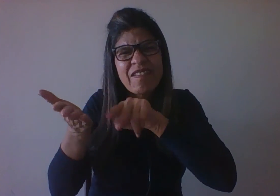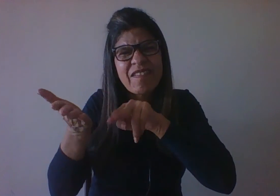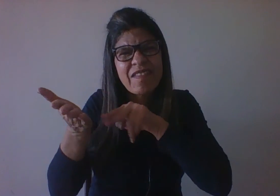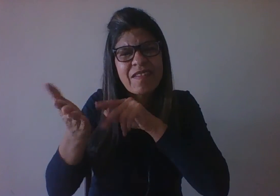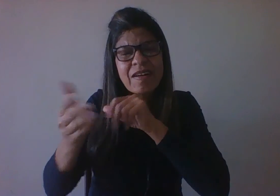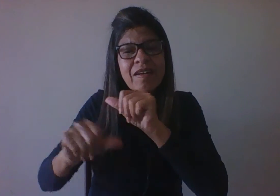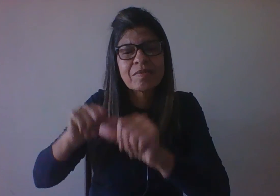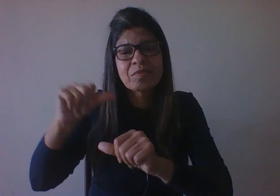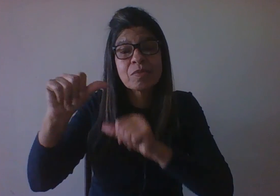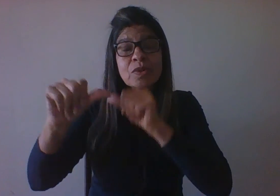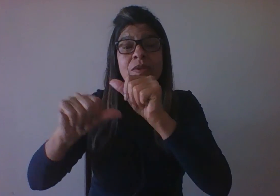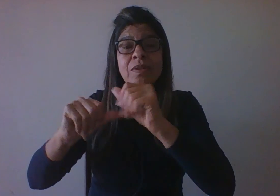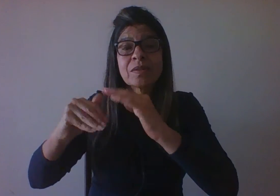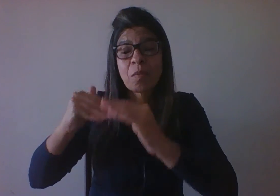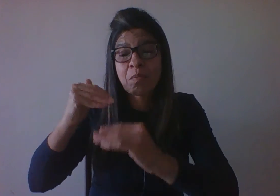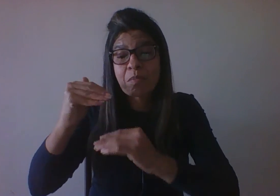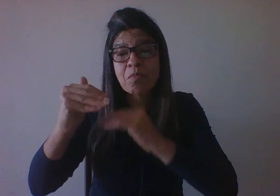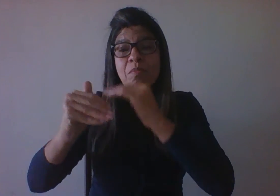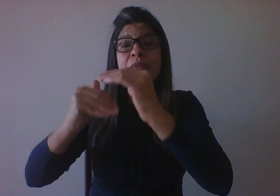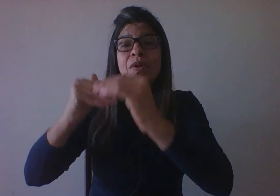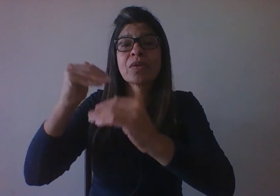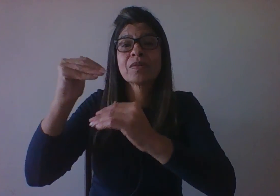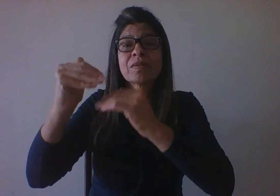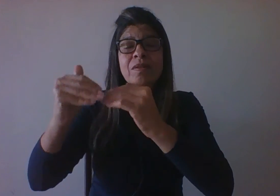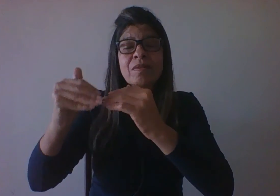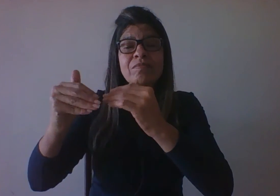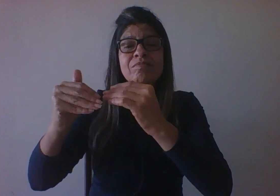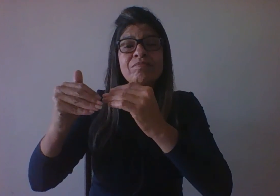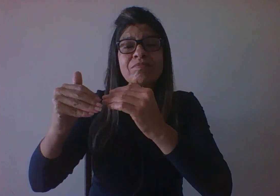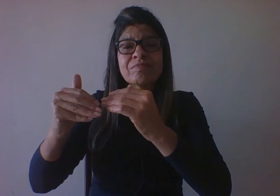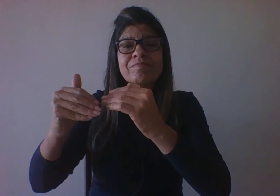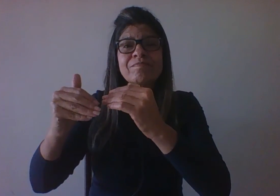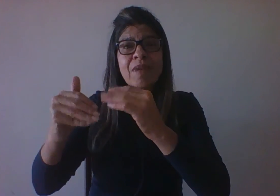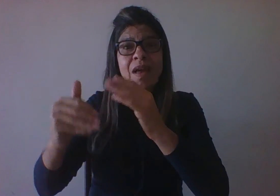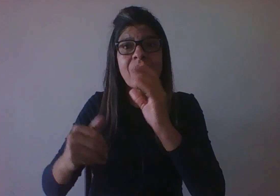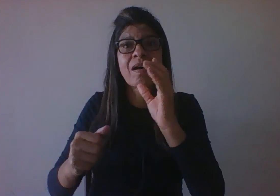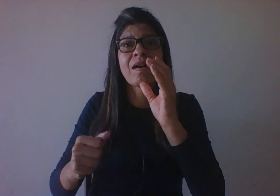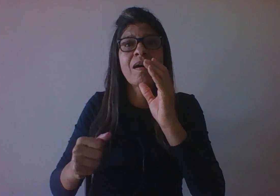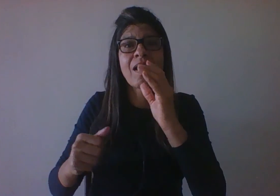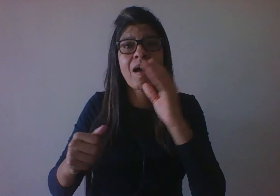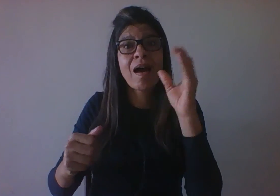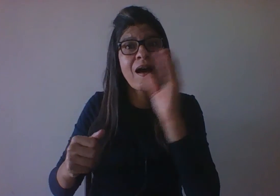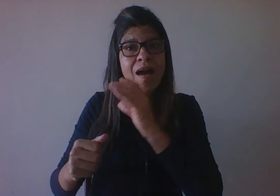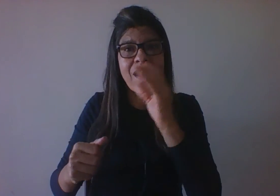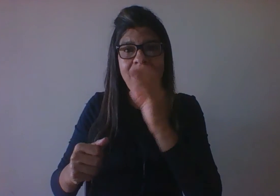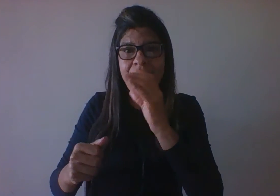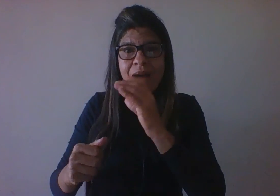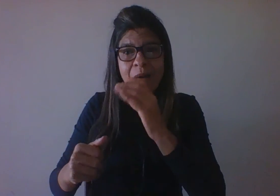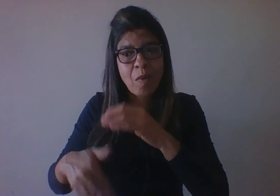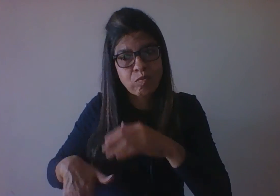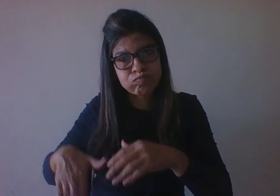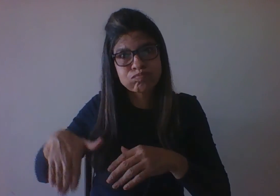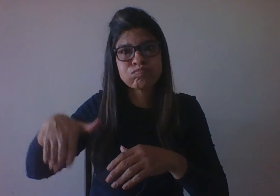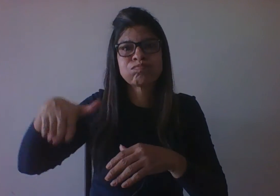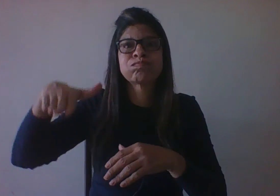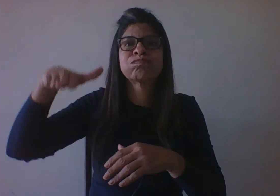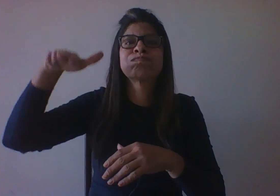o processo de desenvolvimento se deu de uma maneira muito, muito, muito acelerada. Então, o início da